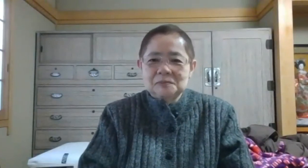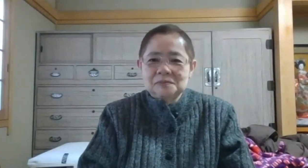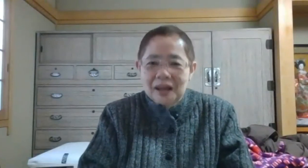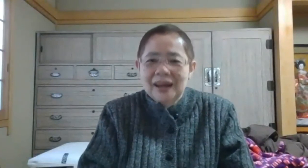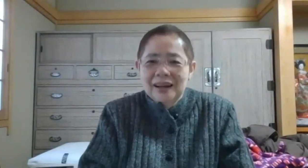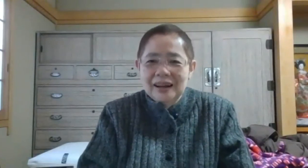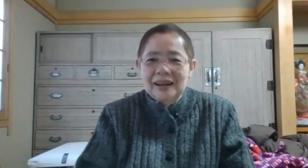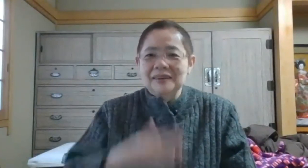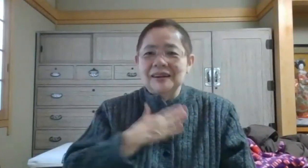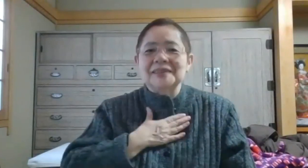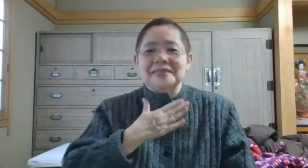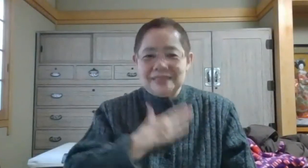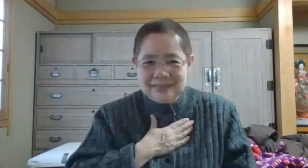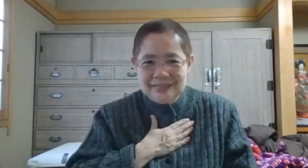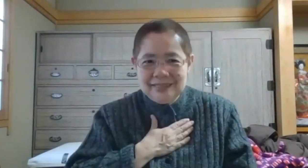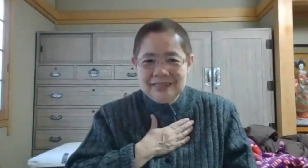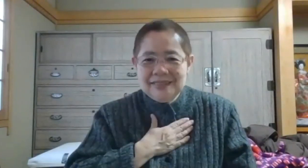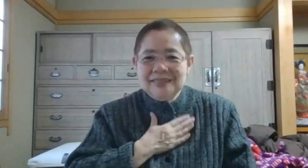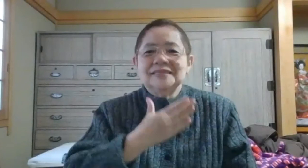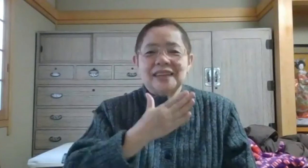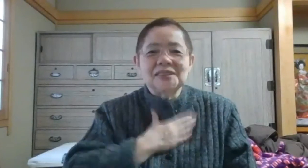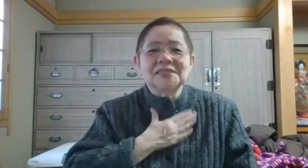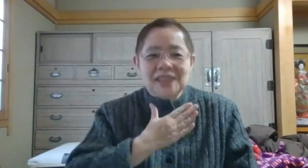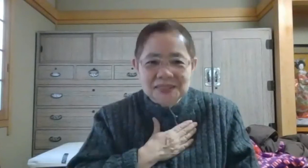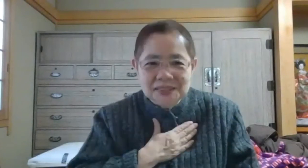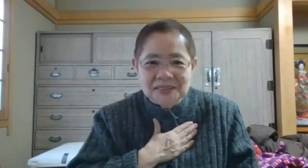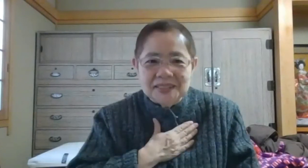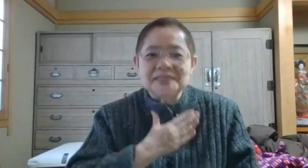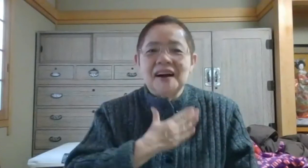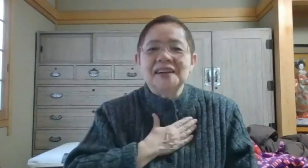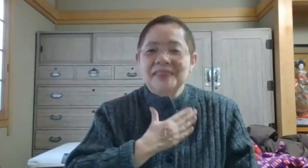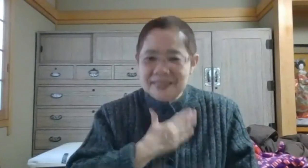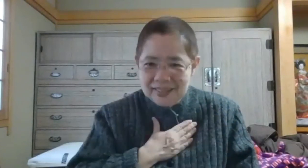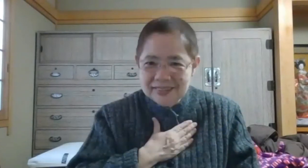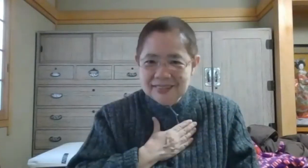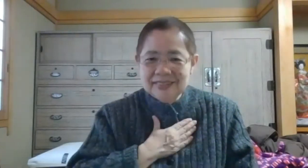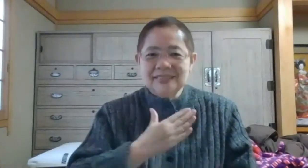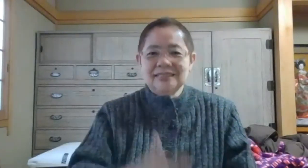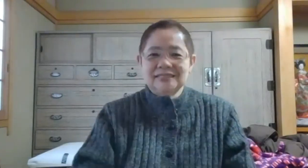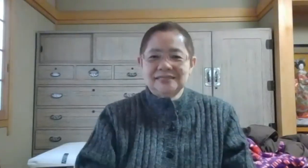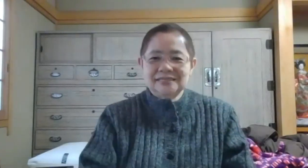分かりました。分かりました。納得したという手話です。分かりました。分かりました。